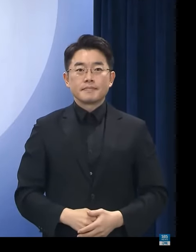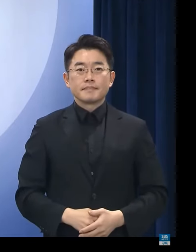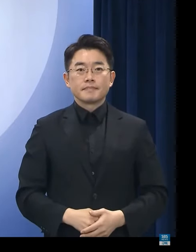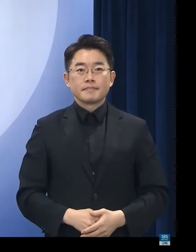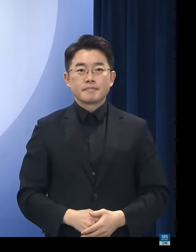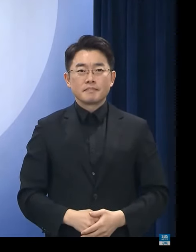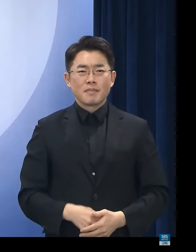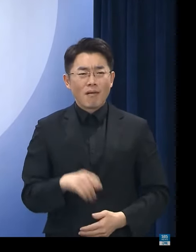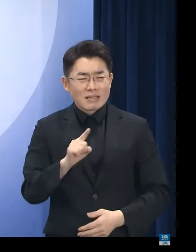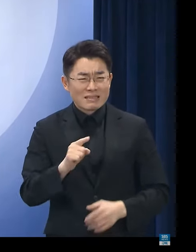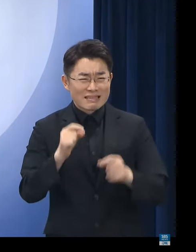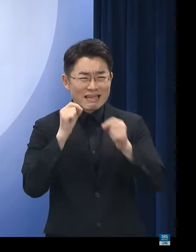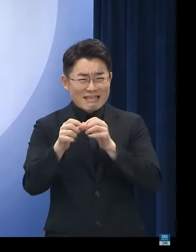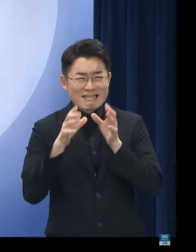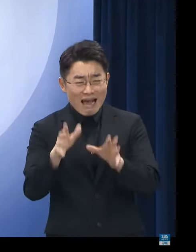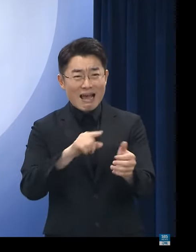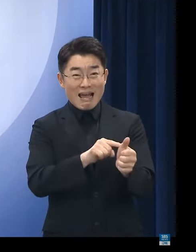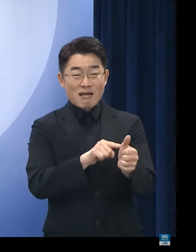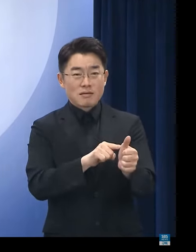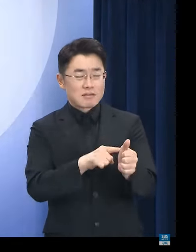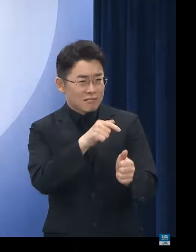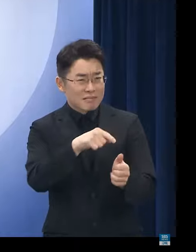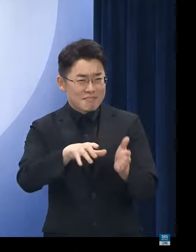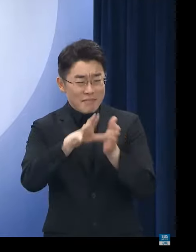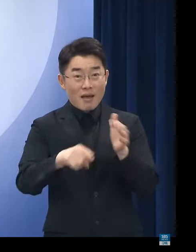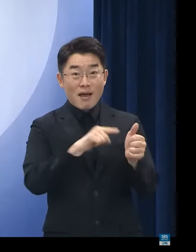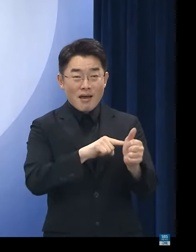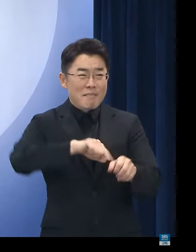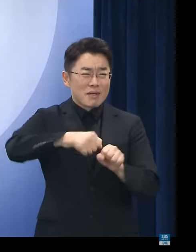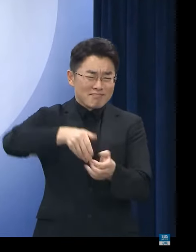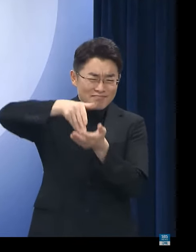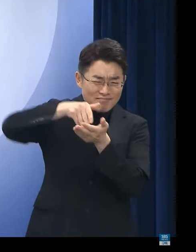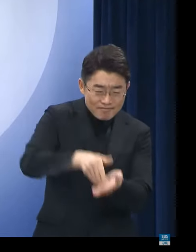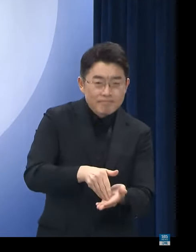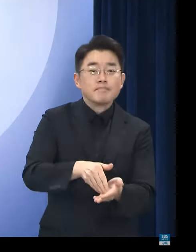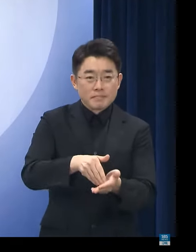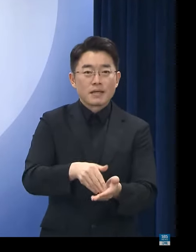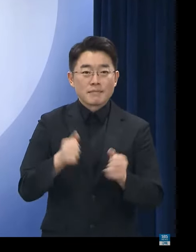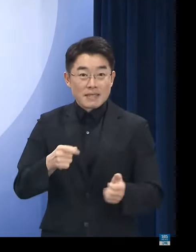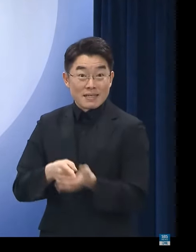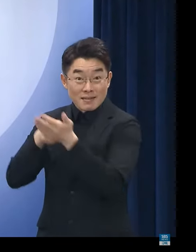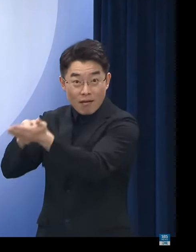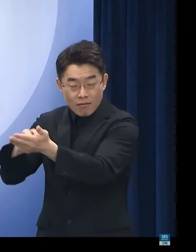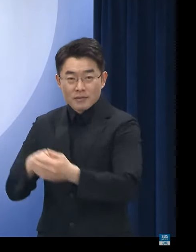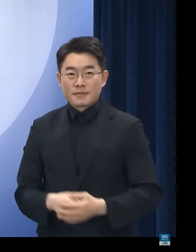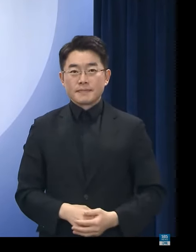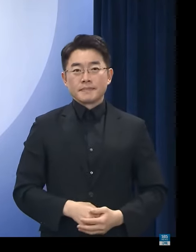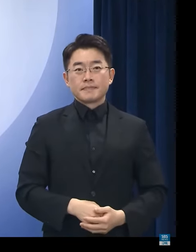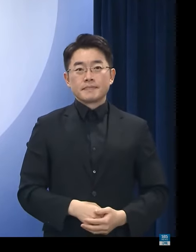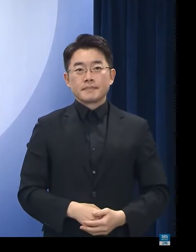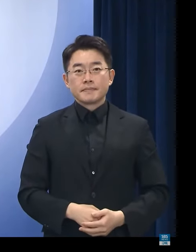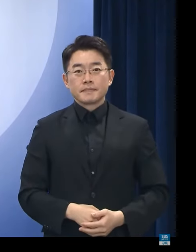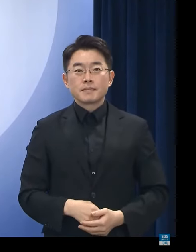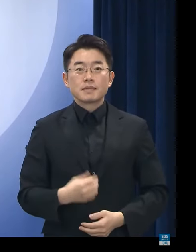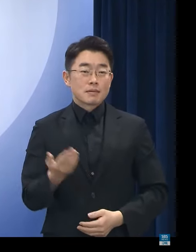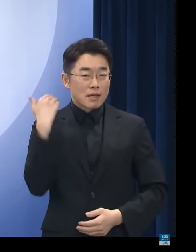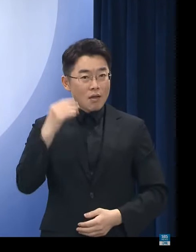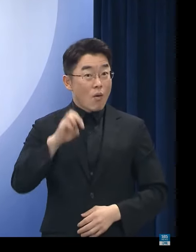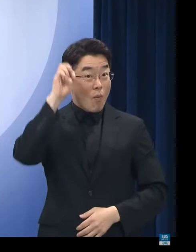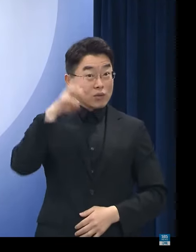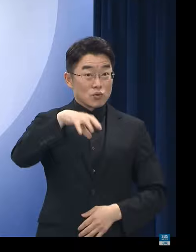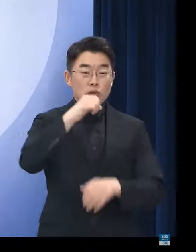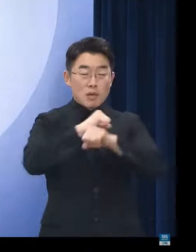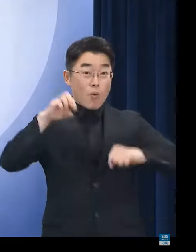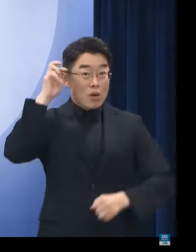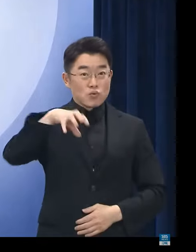죄질이 나쁜 전세사기 주범에게는 법정 최고형을 구형하는 등 적극적 공판 활동을 통해서 경기 광주 빌라